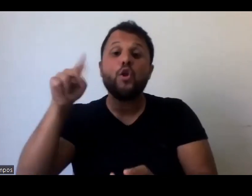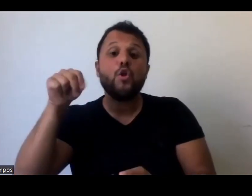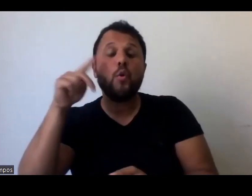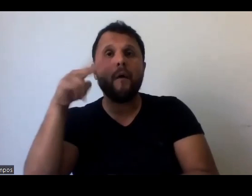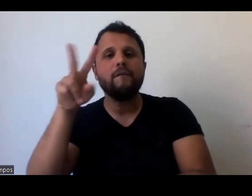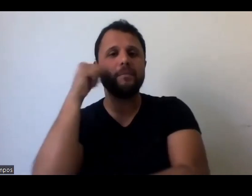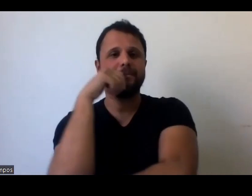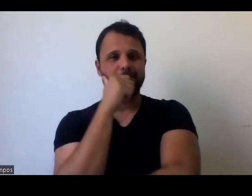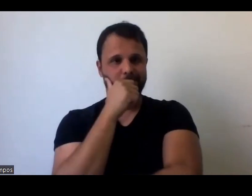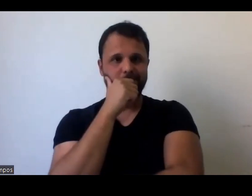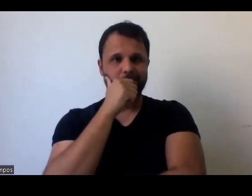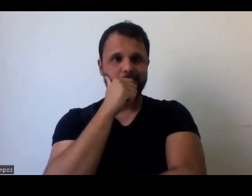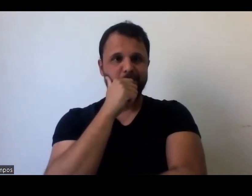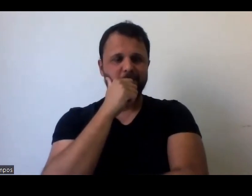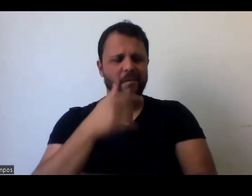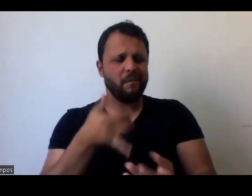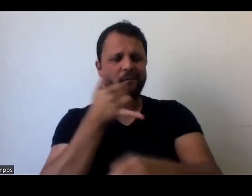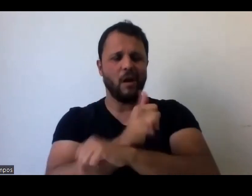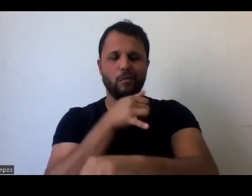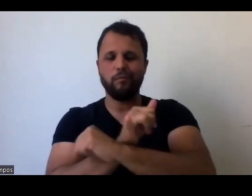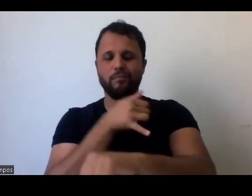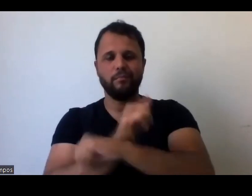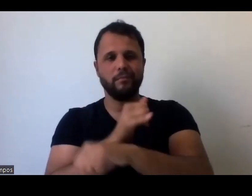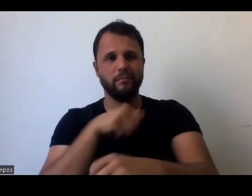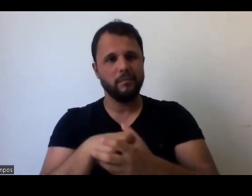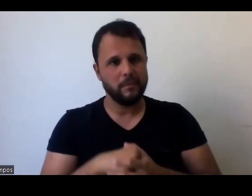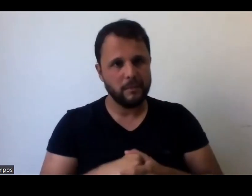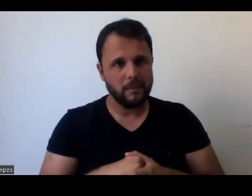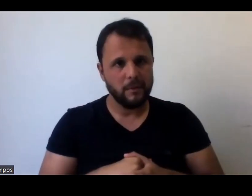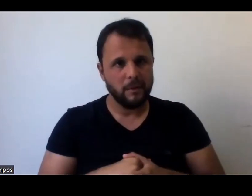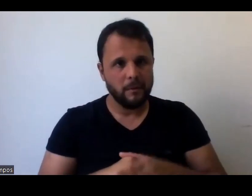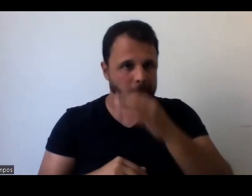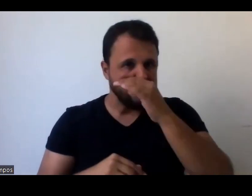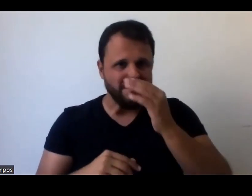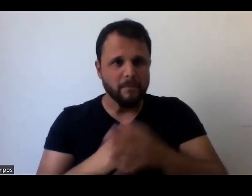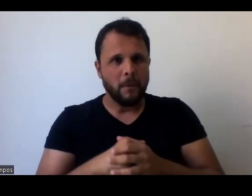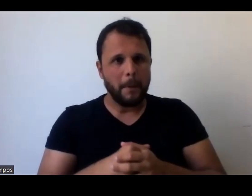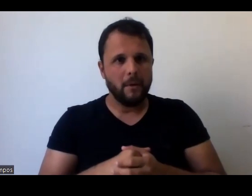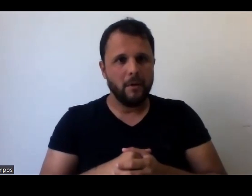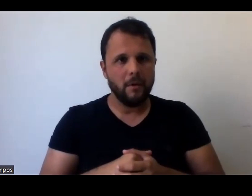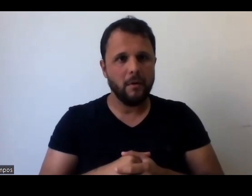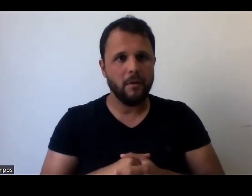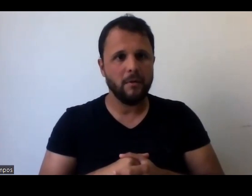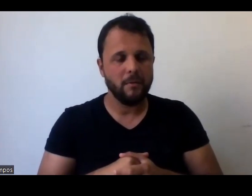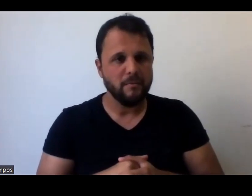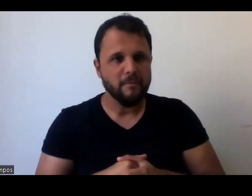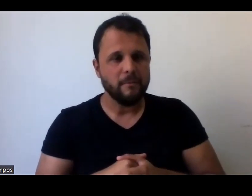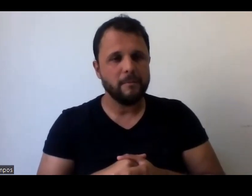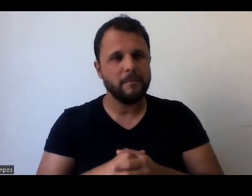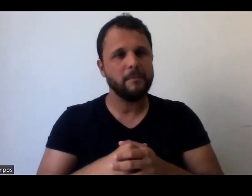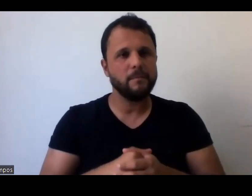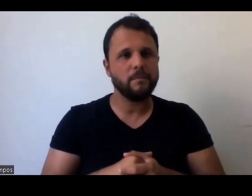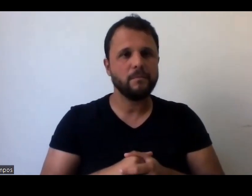sentam e choram, que negócio é autoastral, tá? Então, assim, esquece essa divisão da lamentação,